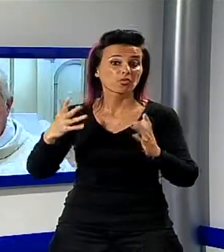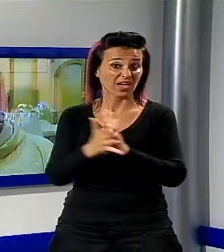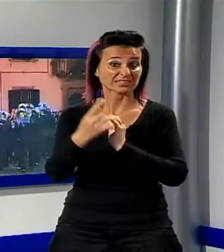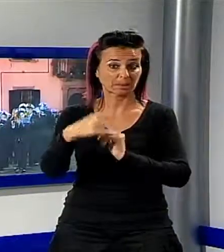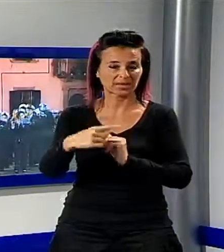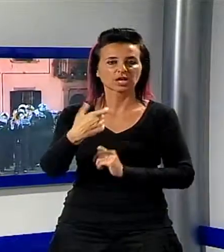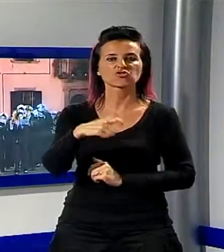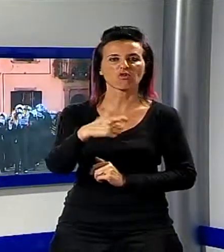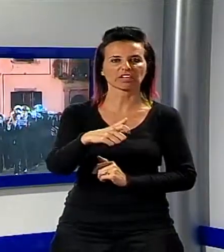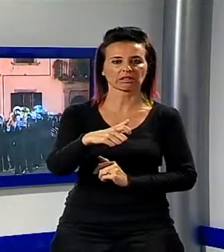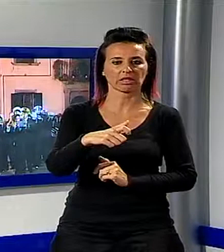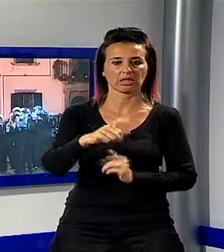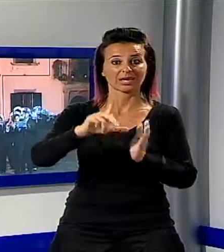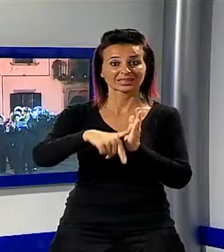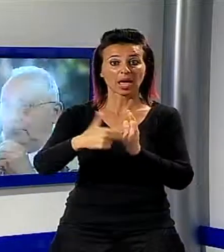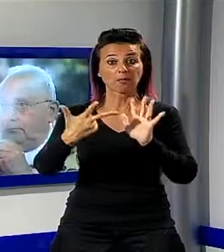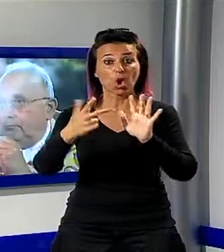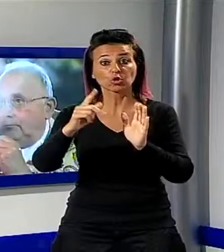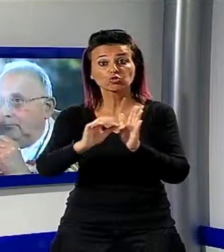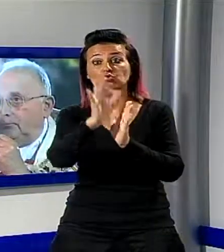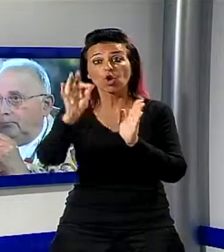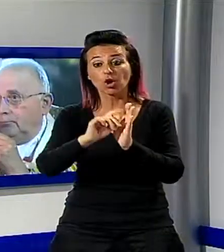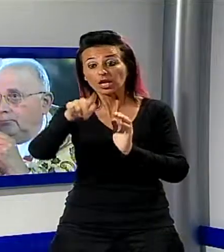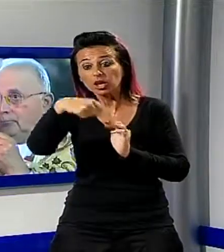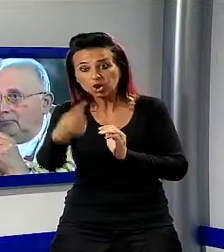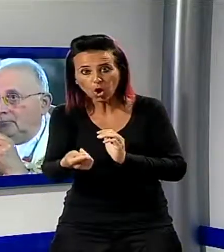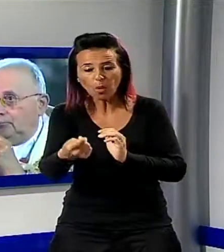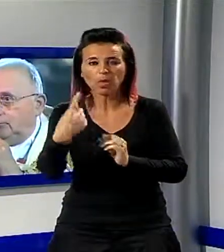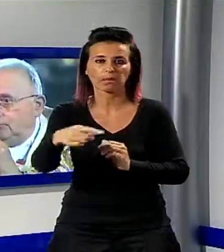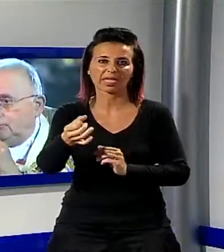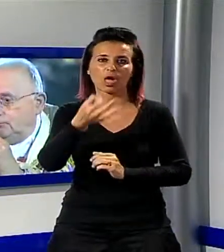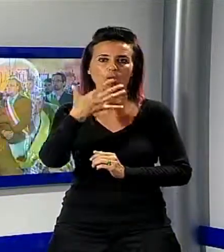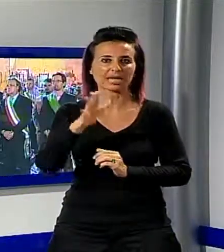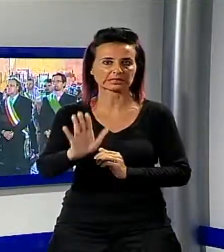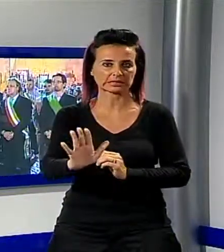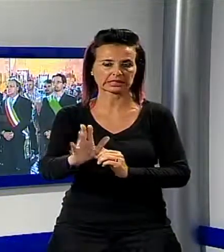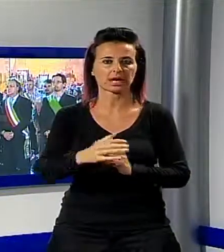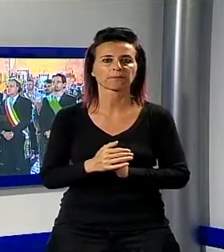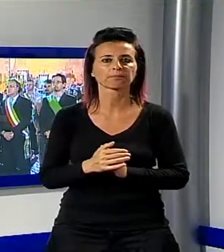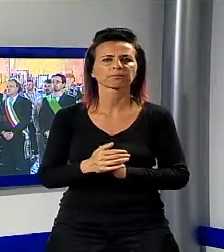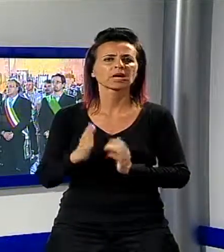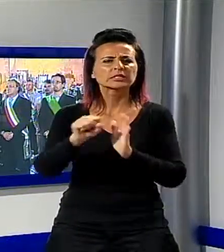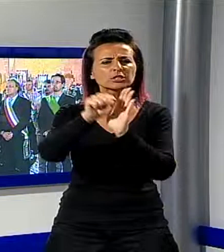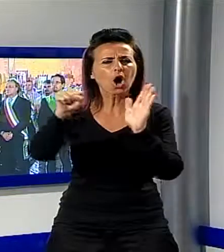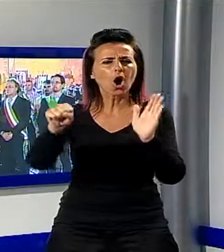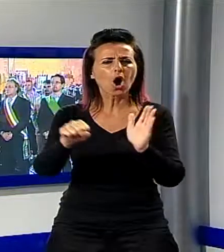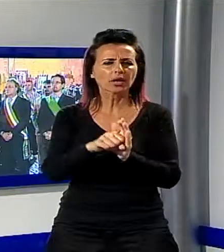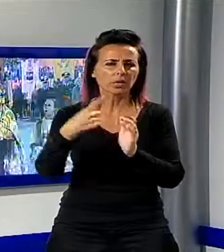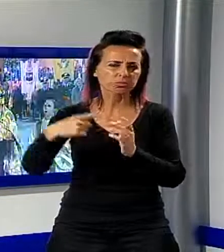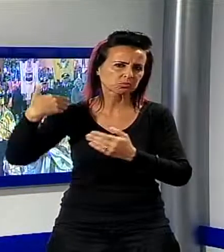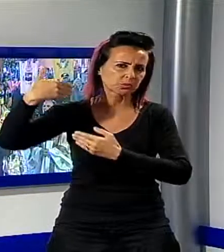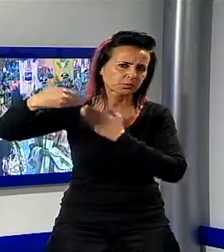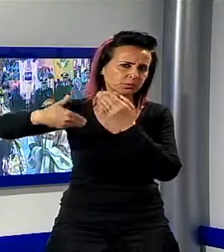di devozione all'eucaristia. È un fatto che è ormai una storia di cinque secoli dove tutta la Garfagnana si